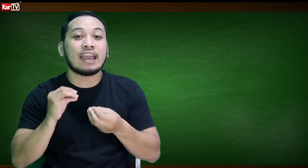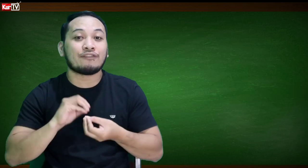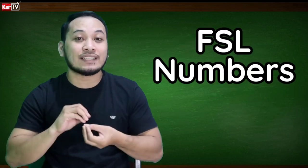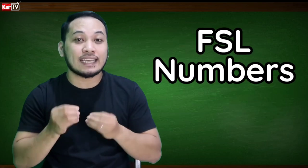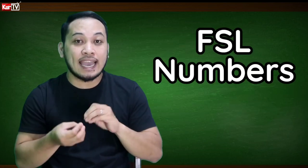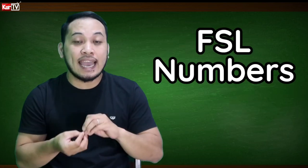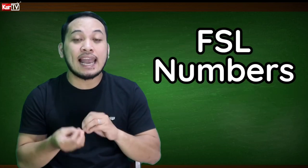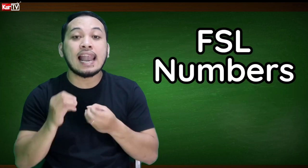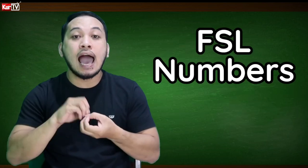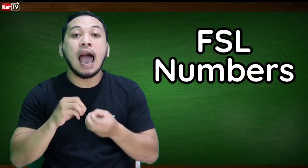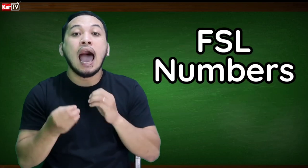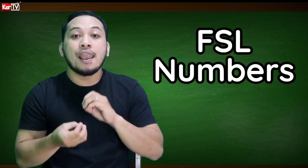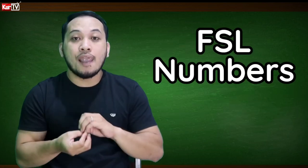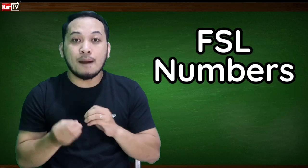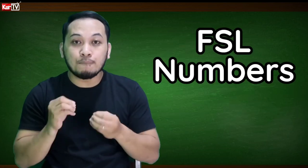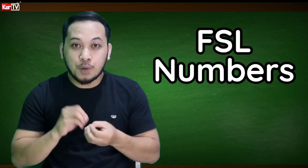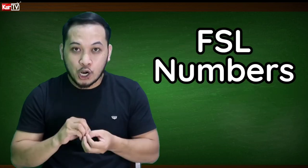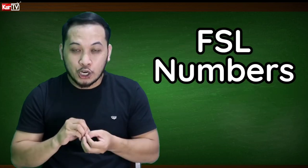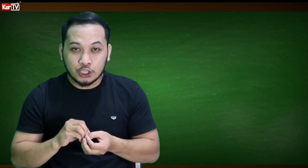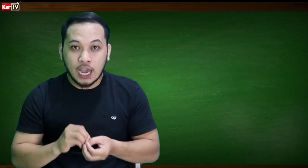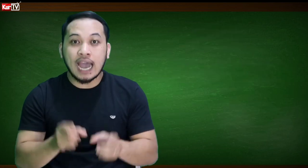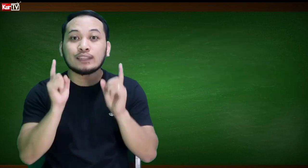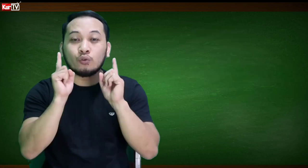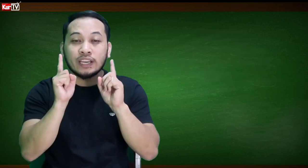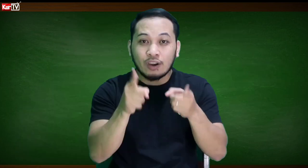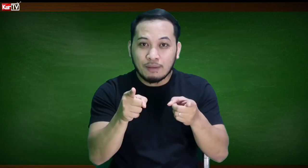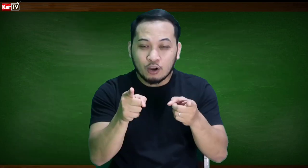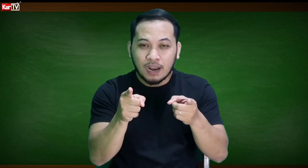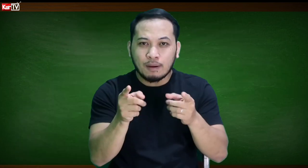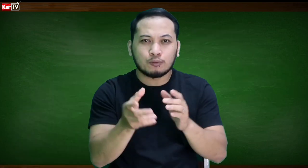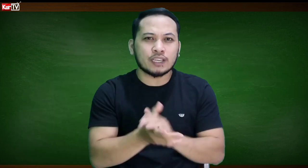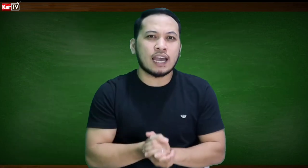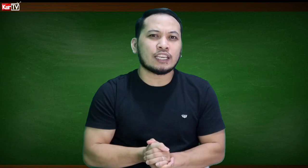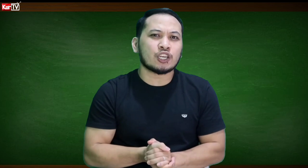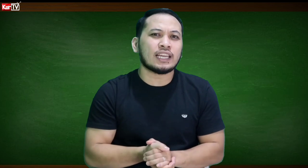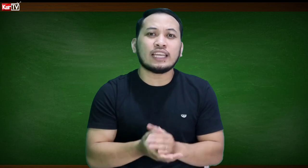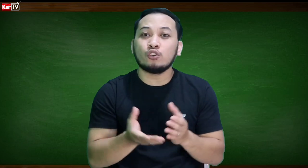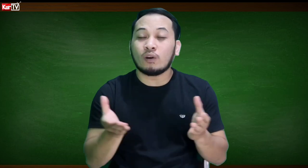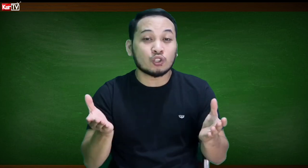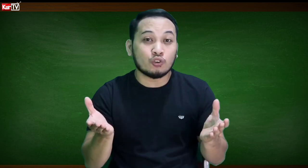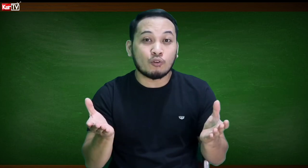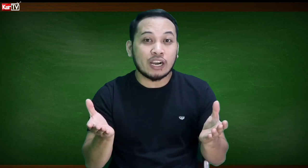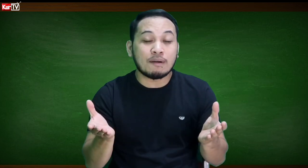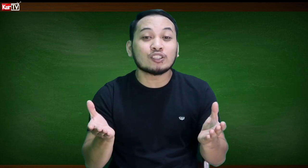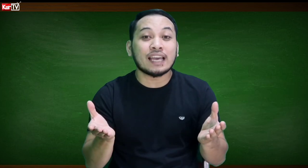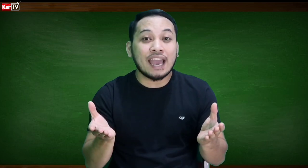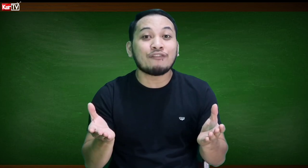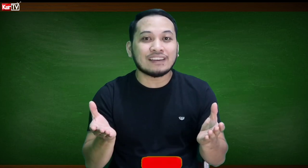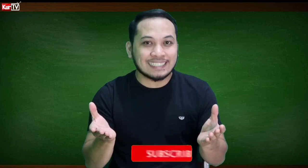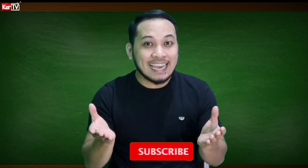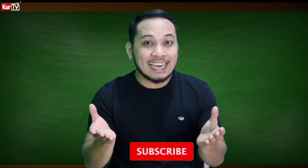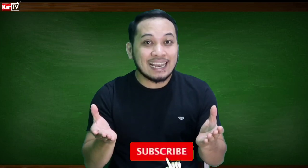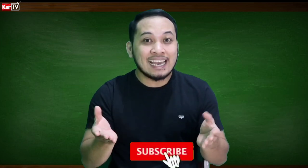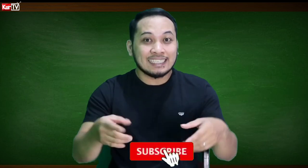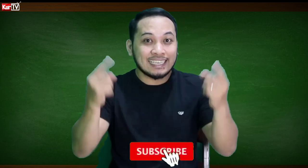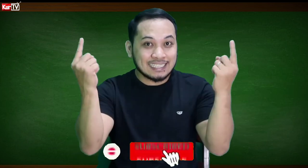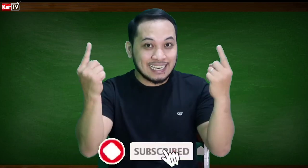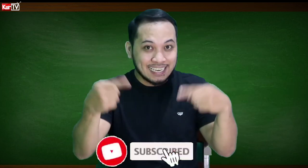FSL numbers. At kung ikaw ay babo pa lang po sa ating channel and you want to know more about the FSL, just click